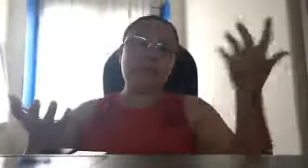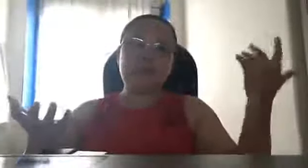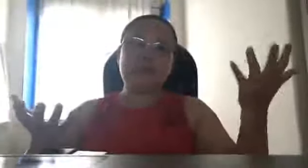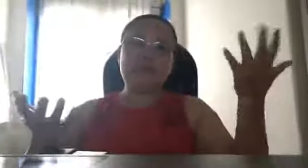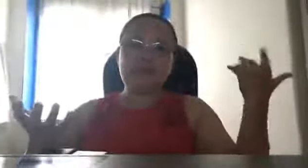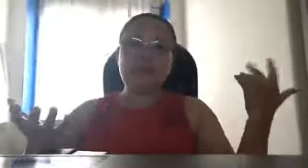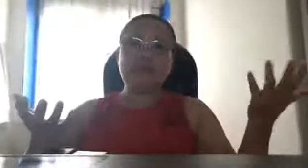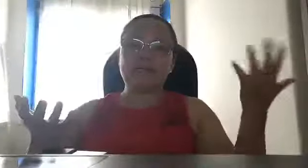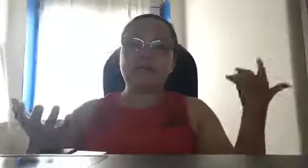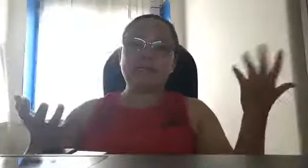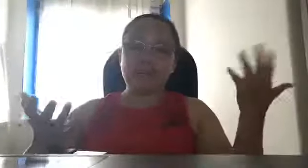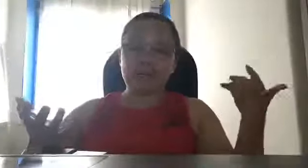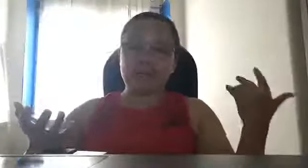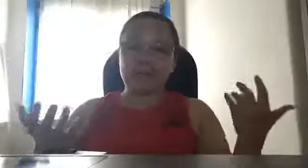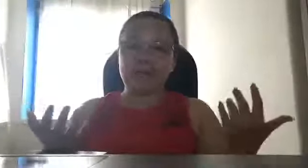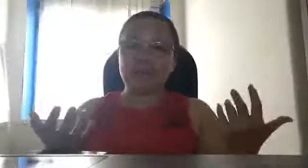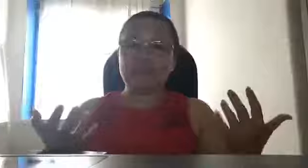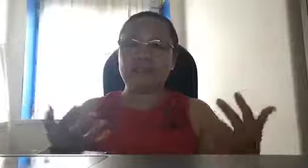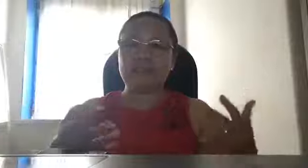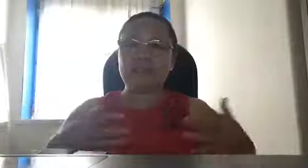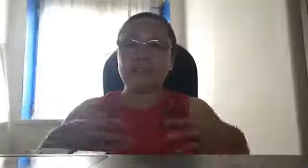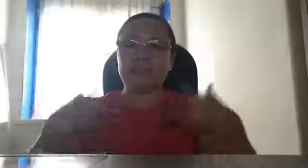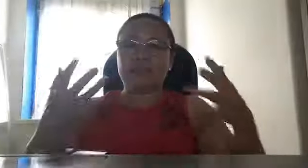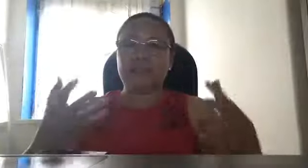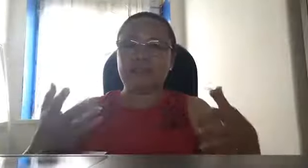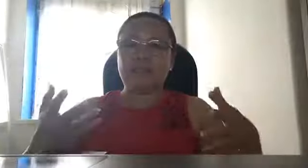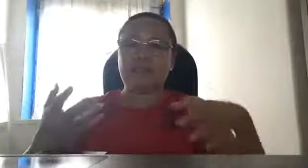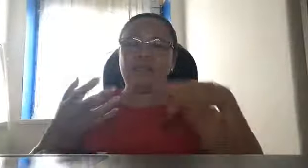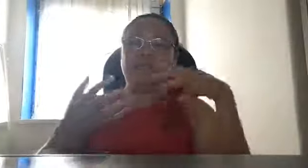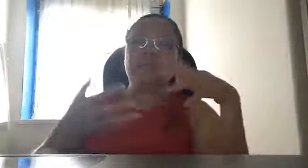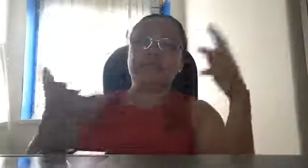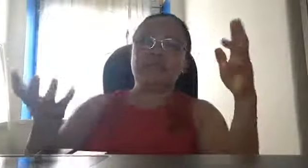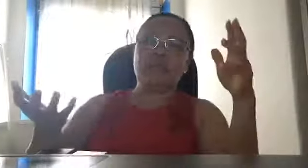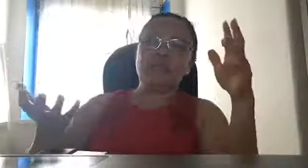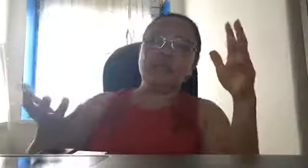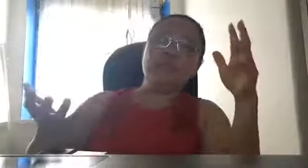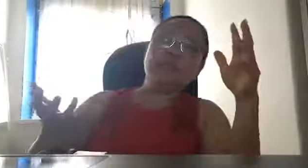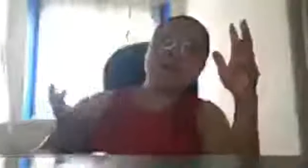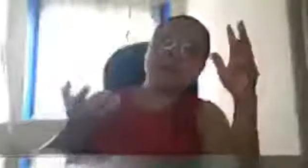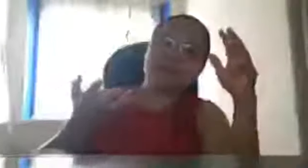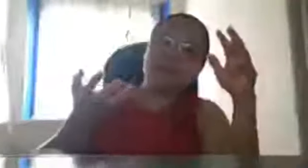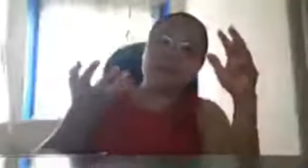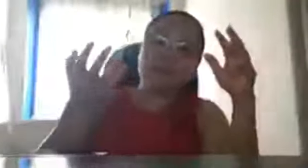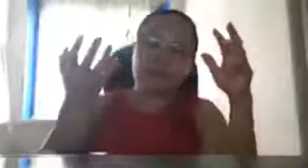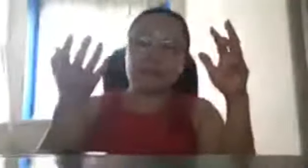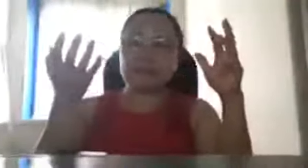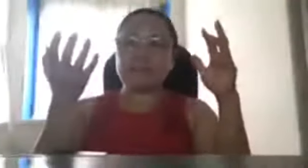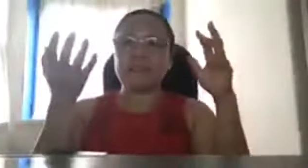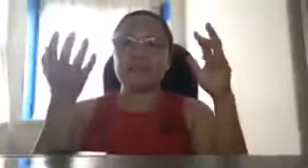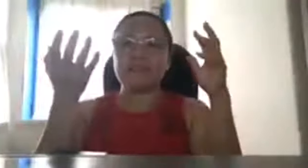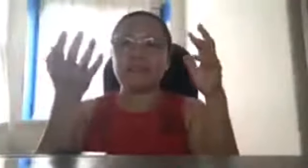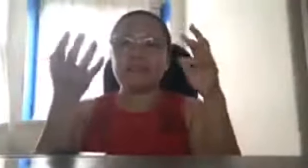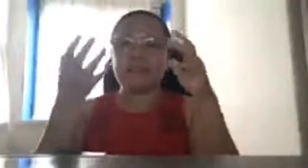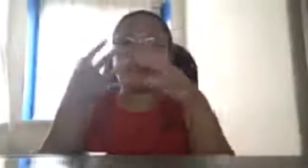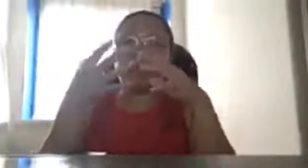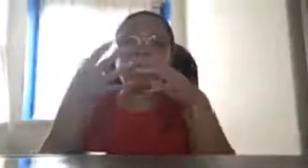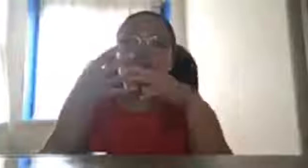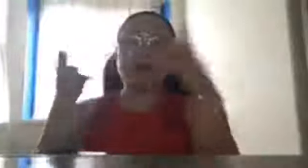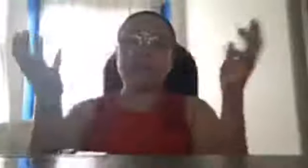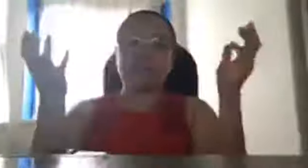napapakinabangan dito sa labas eh hindi naman na sila pwede bumalik sa Pilipinas eh ako naman kahit